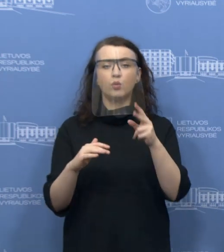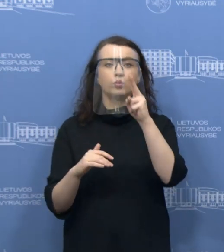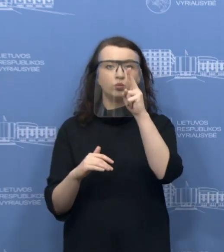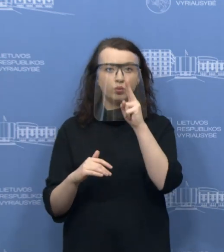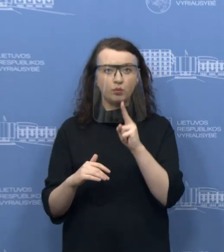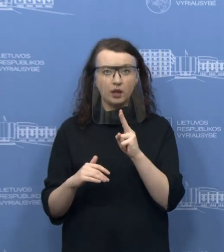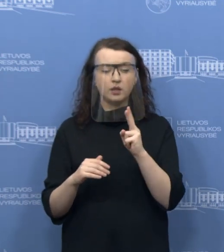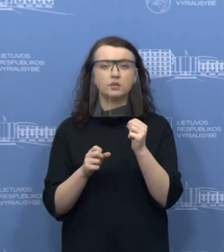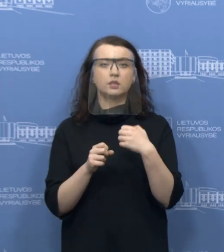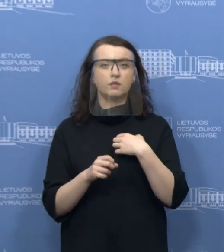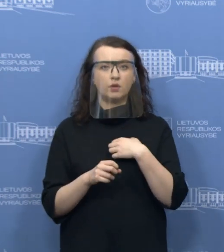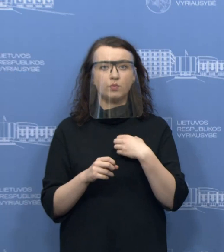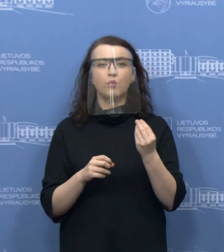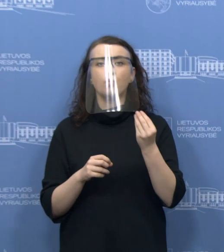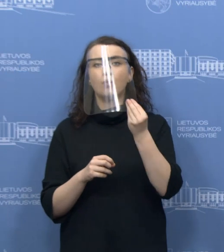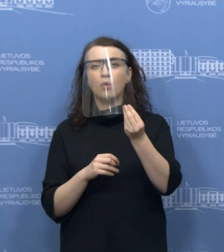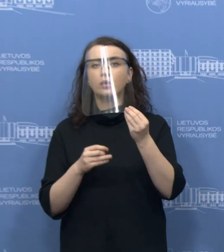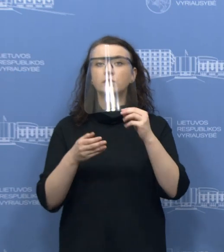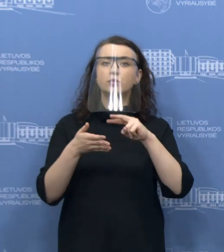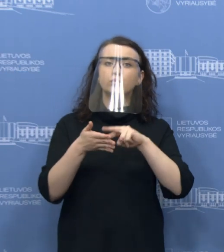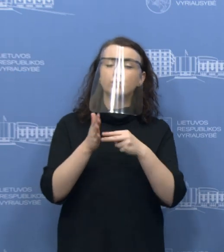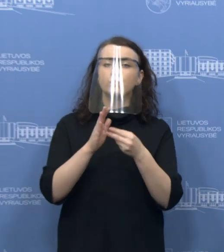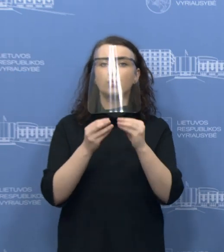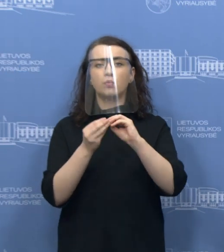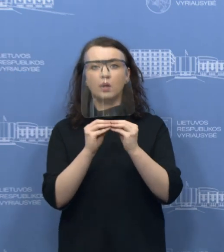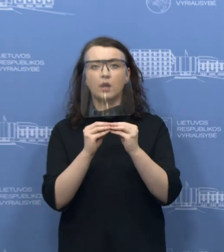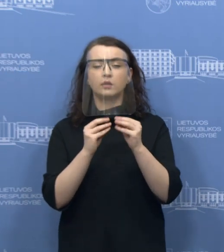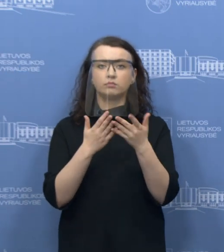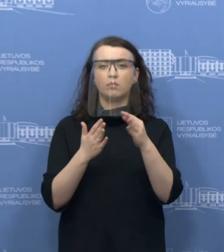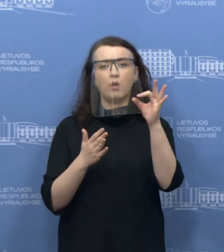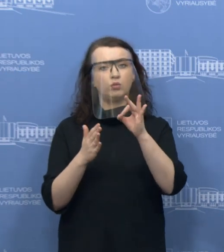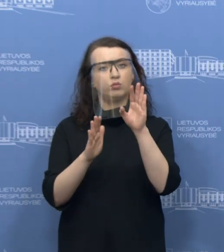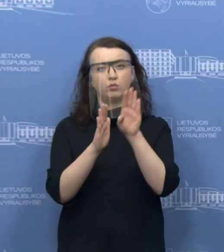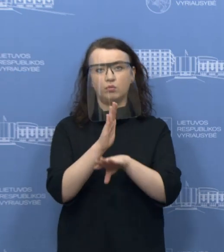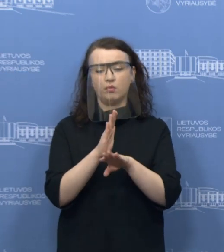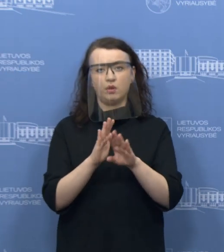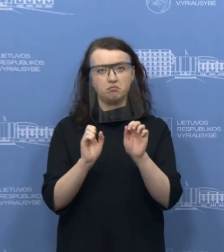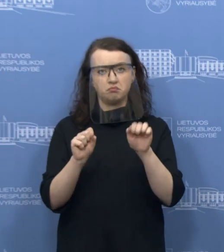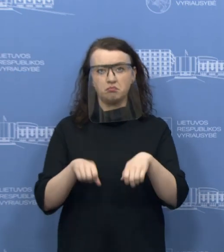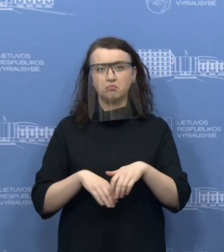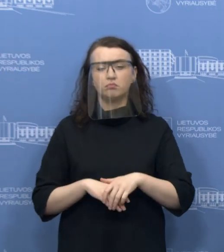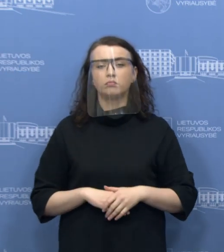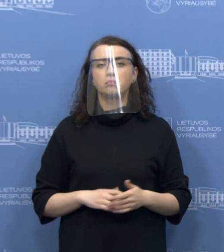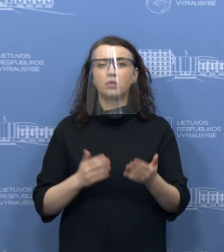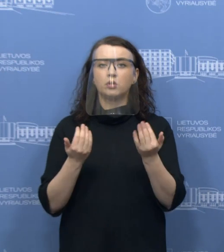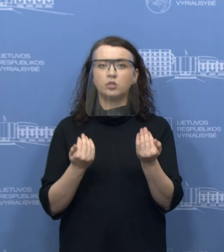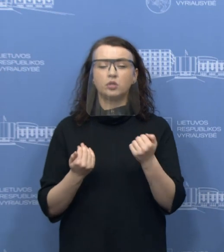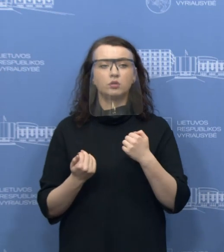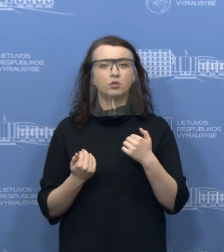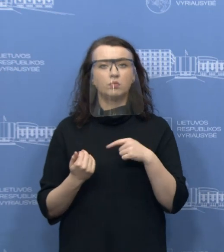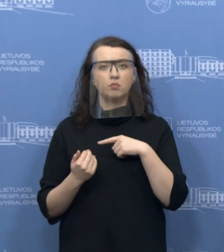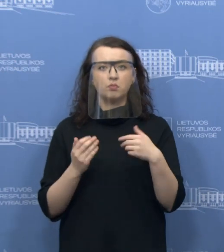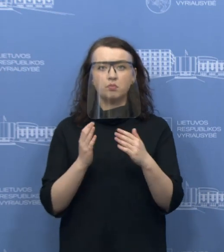mėnesiai susidaryti mokestinės paskolo sutartį, be palūkanų arba susimokėti mokesčius. Šiandien mes tokių